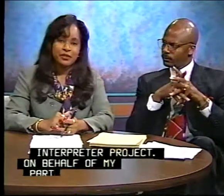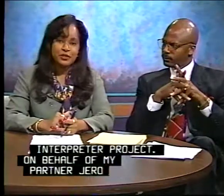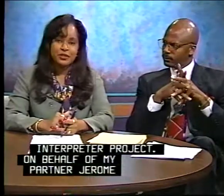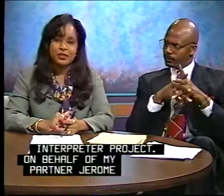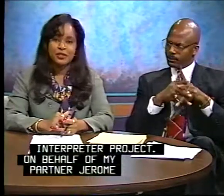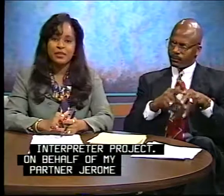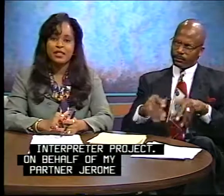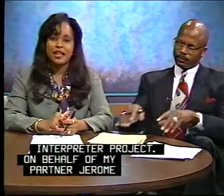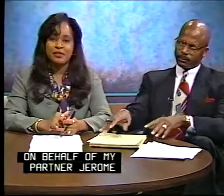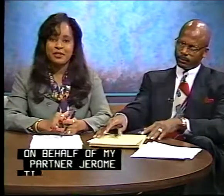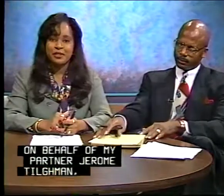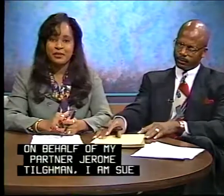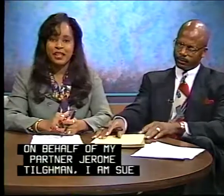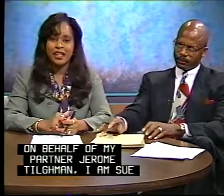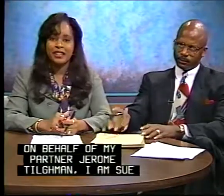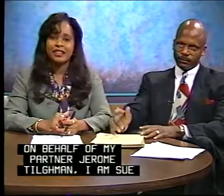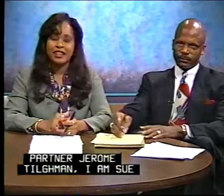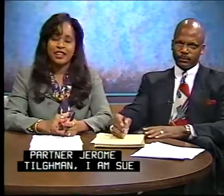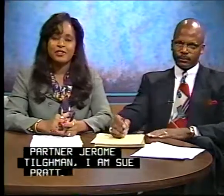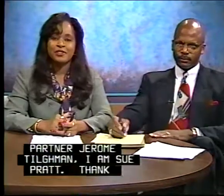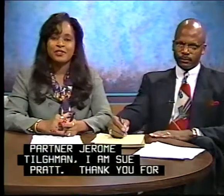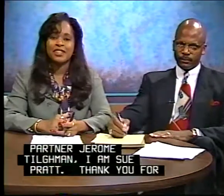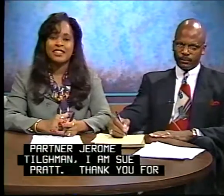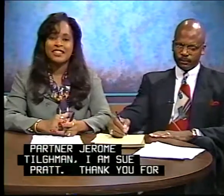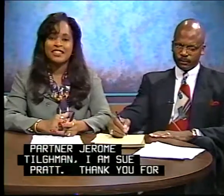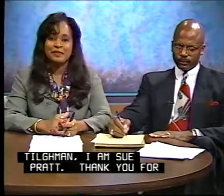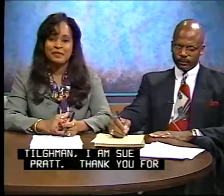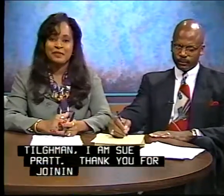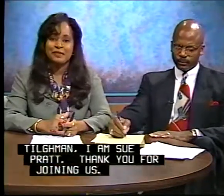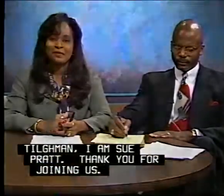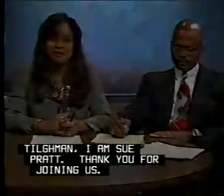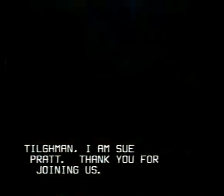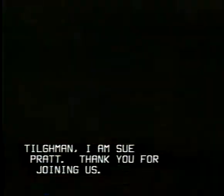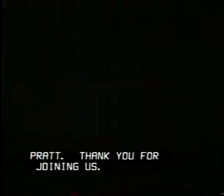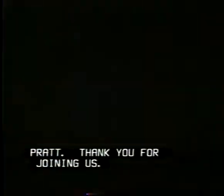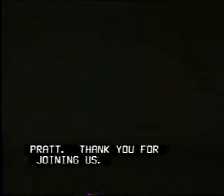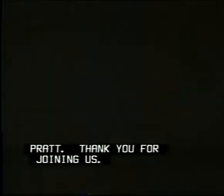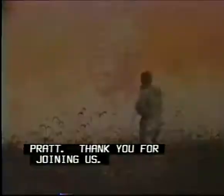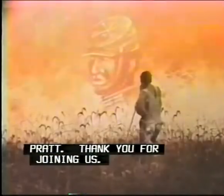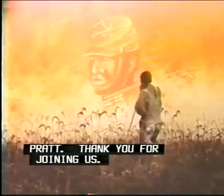Jerome Tillman, I'm Sue Pratt. Thank you for joining us. Thank you.